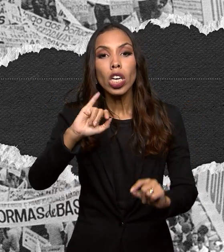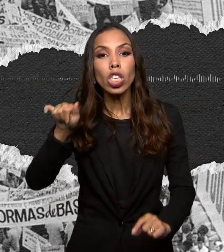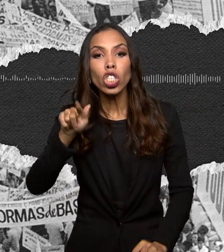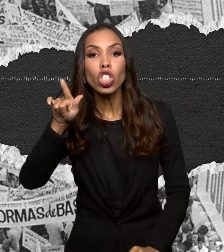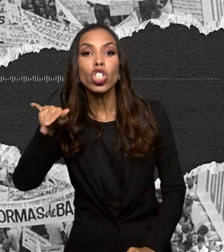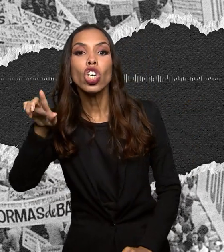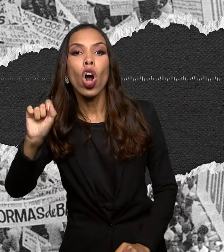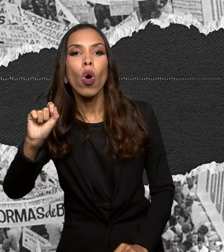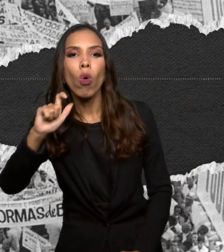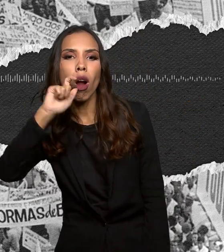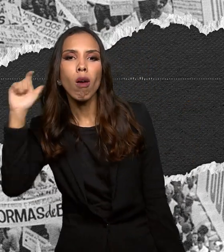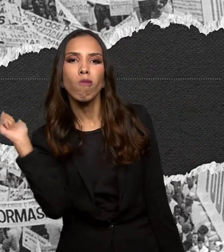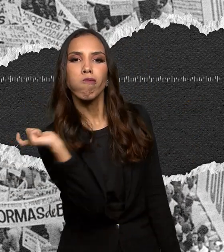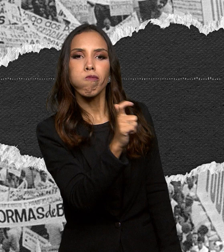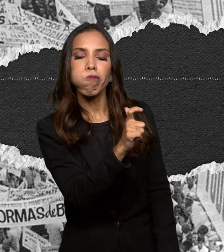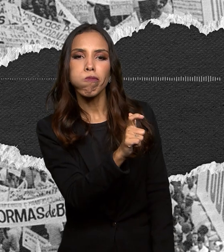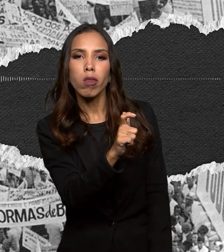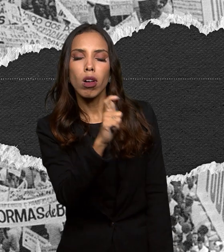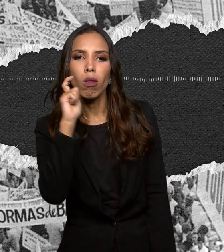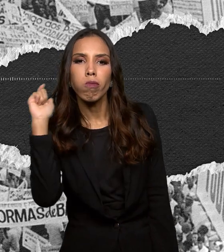Elas se repetem o tempo todo no discurso.